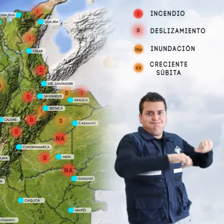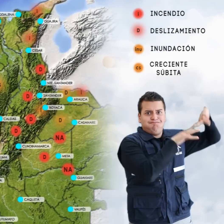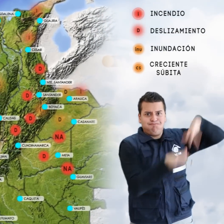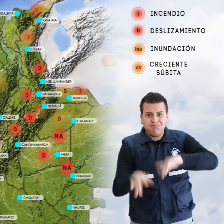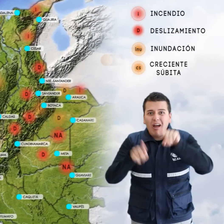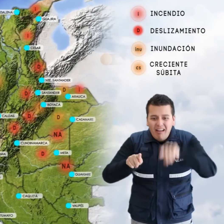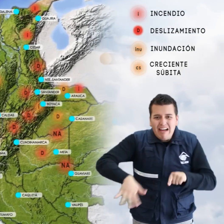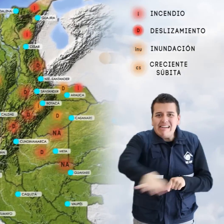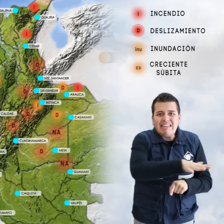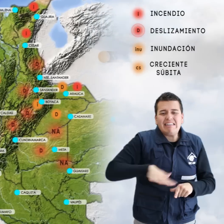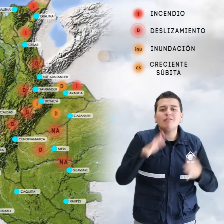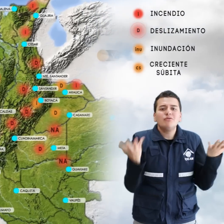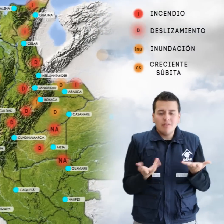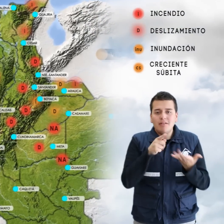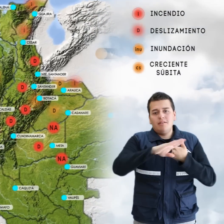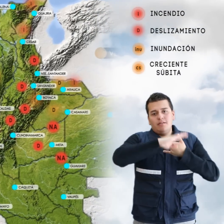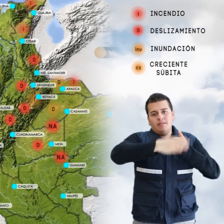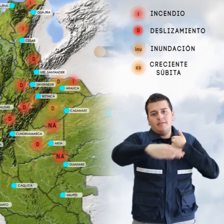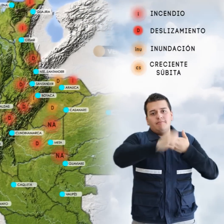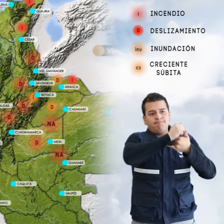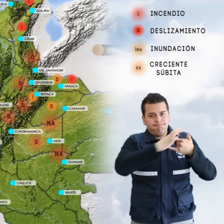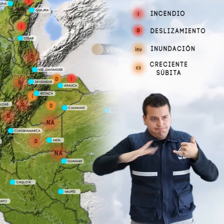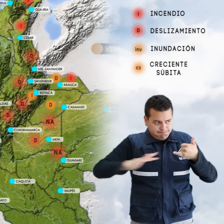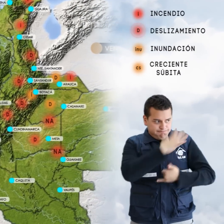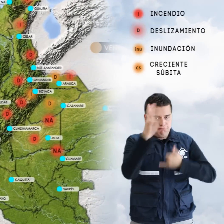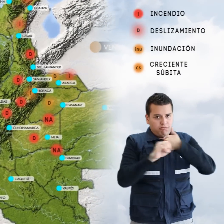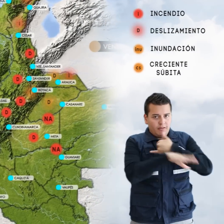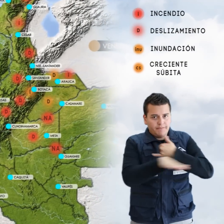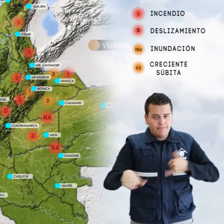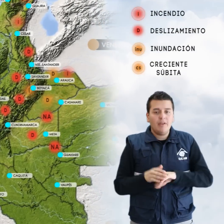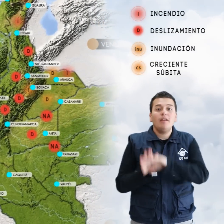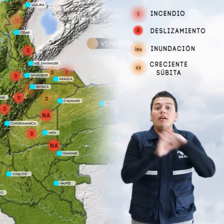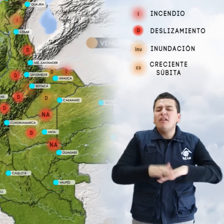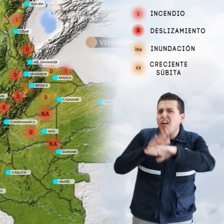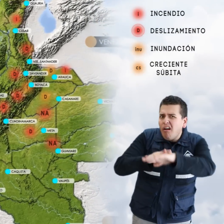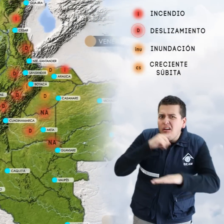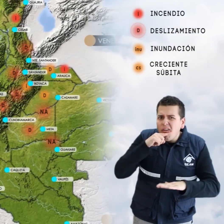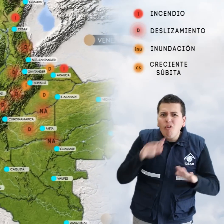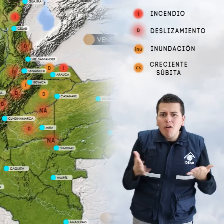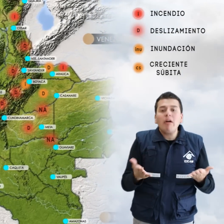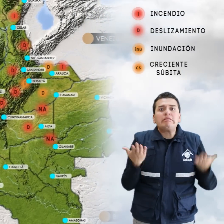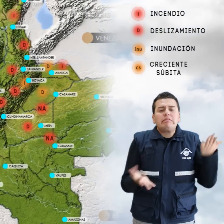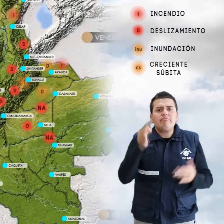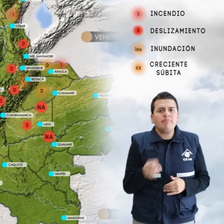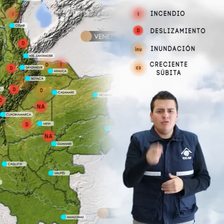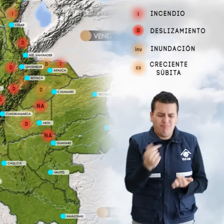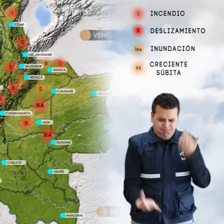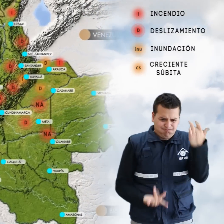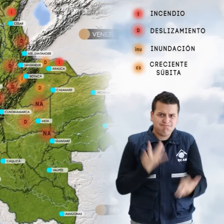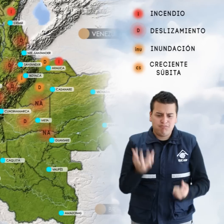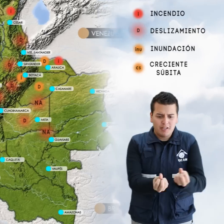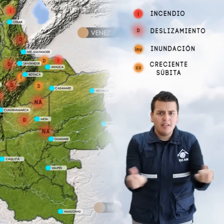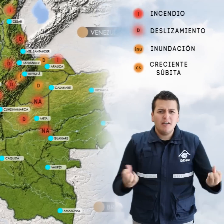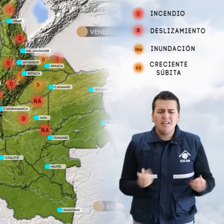ladera localizados en las regiones Andina, Pacífica y Orinoquía. Alerta roja por alta probabilidad de incendios de la cobertura